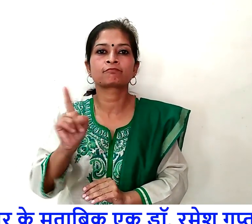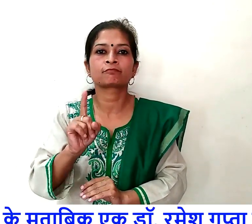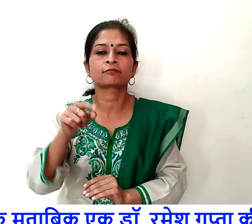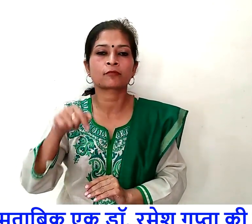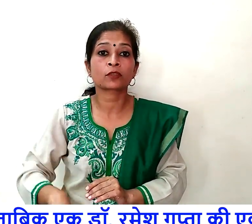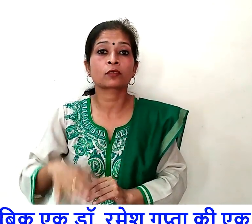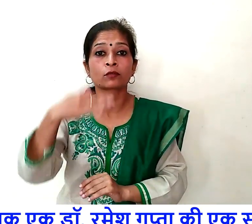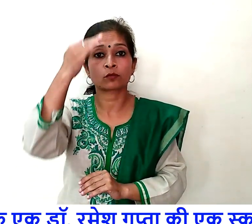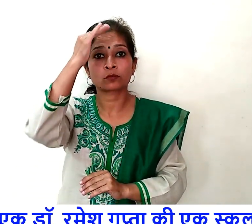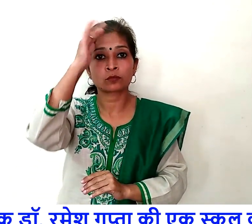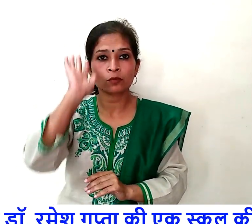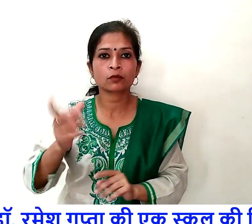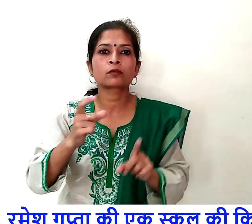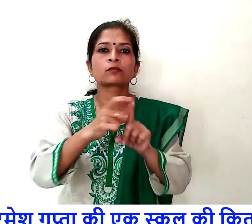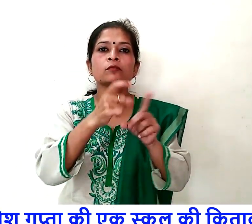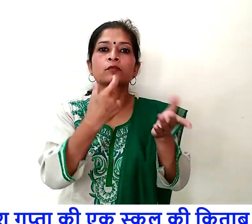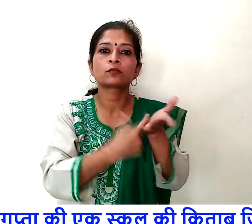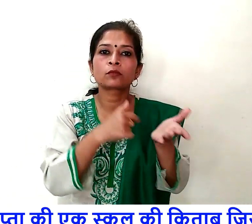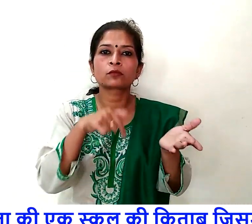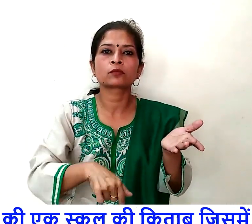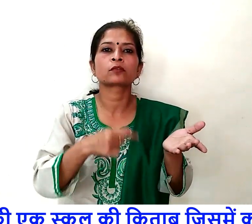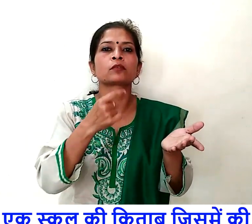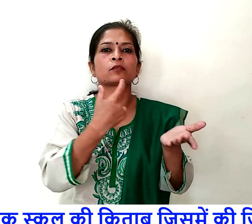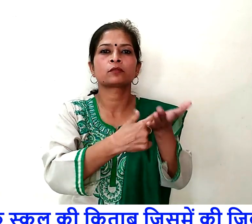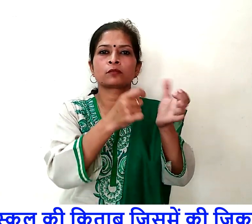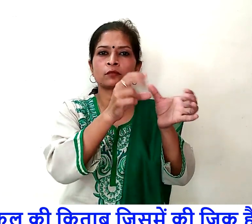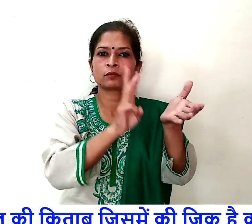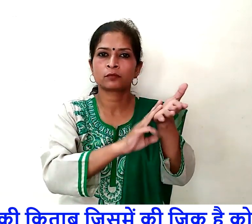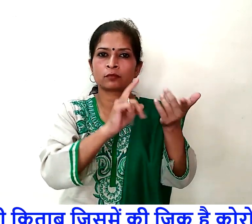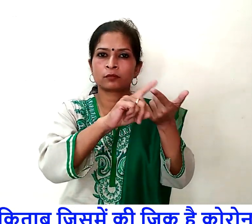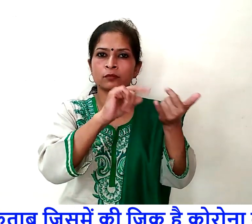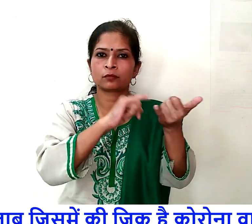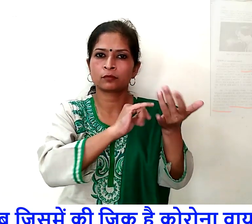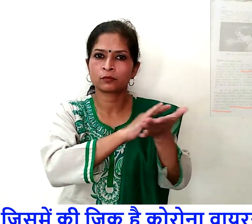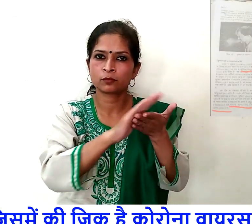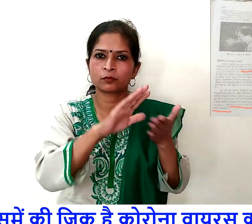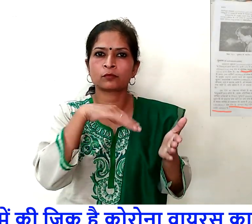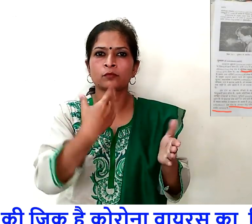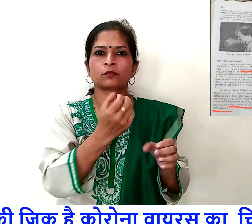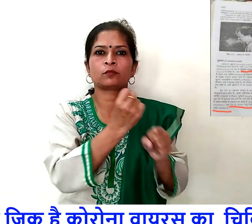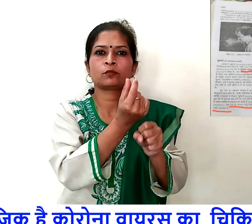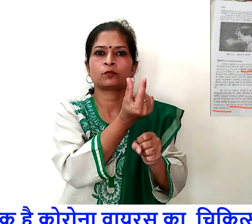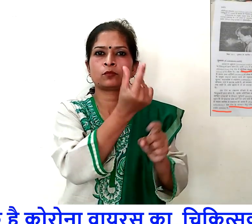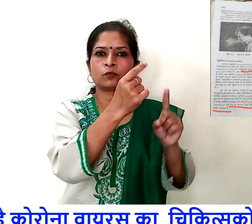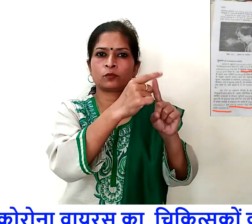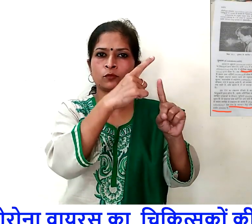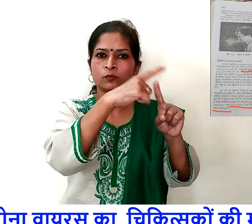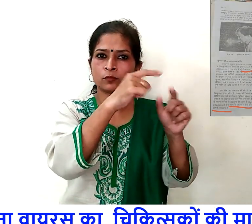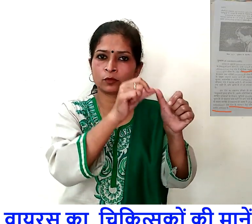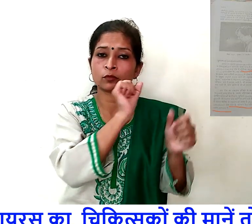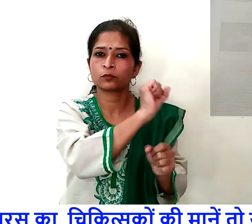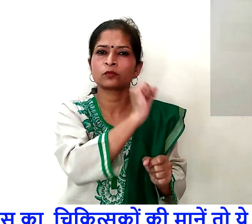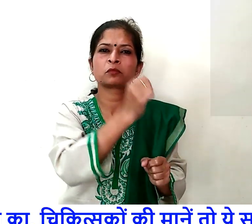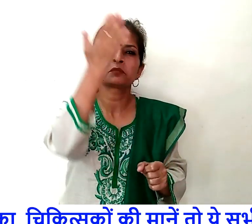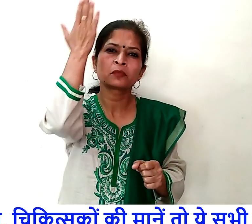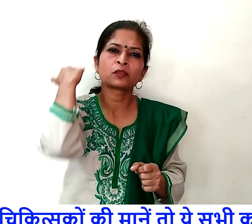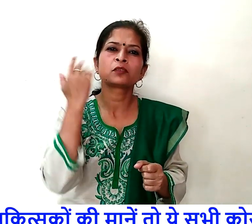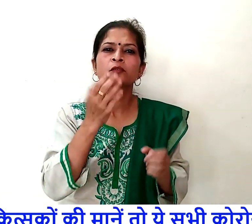मताबिक एक डॉक्टर रमेश गुपता की एक स्कूल की किताब जिसमें की जिक्र है कोरोना वाइरस का चिकित्सको की